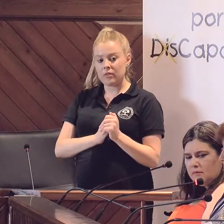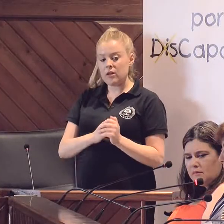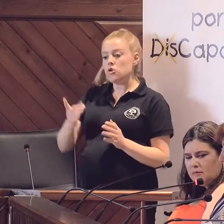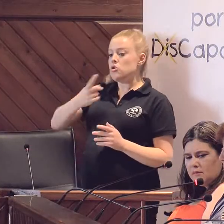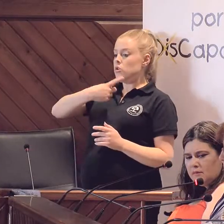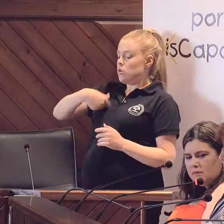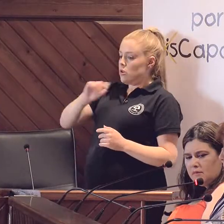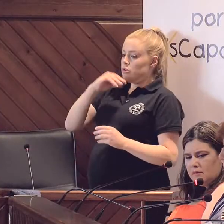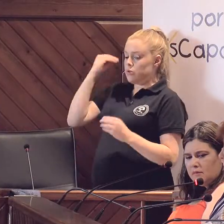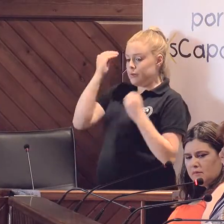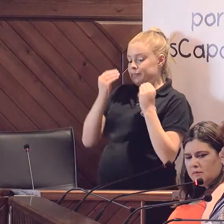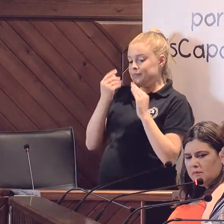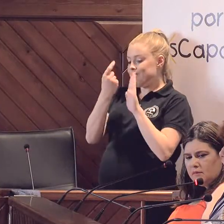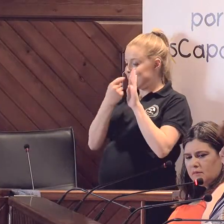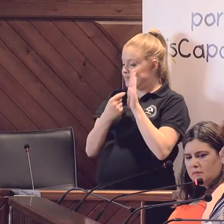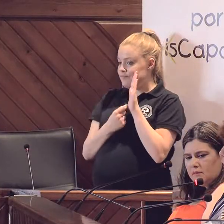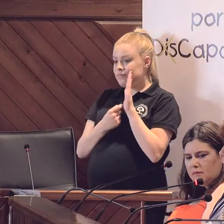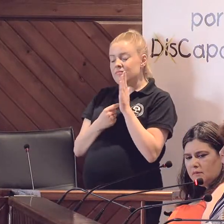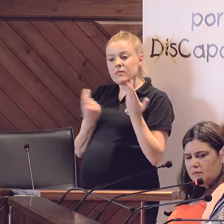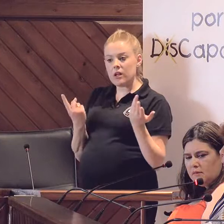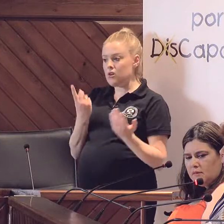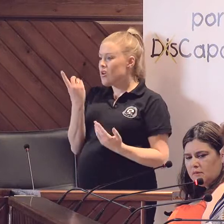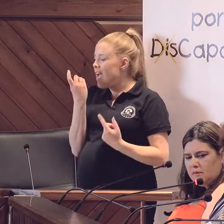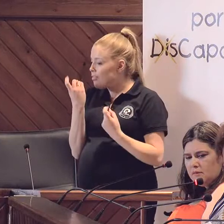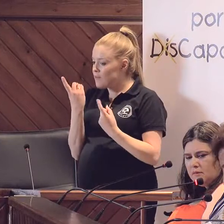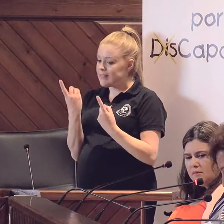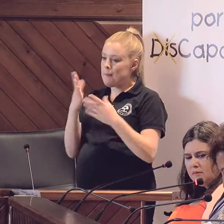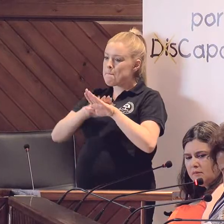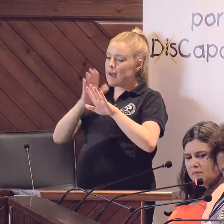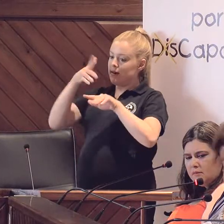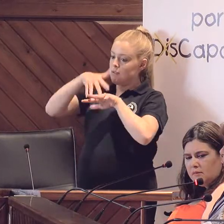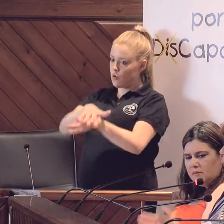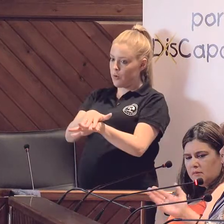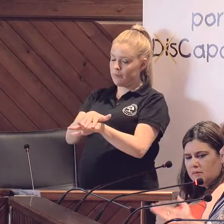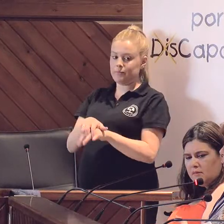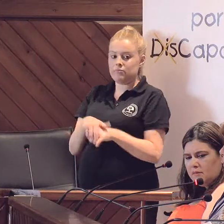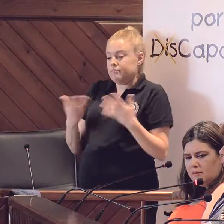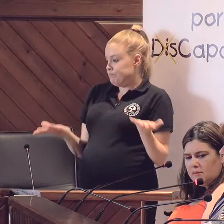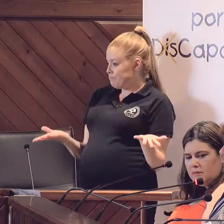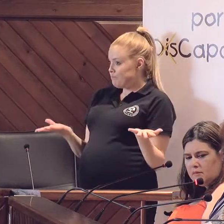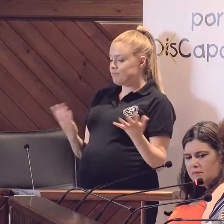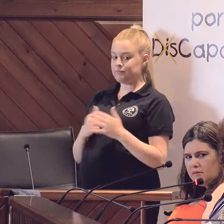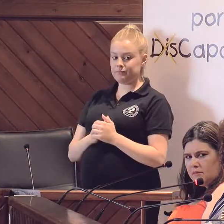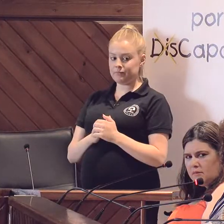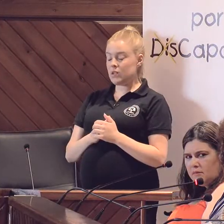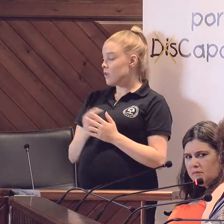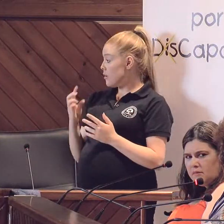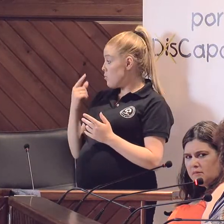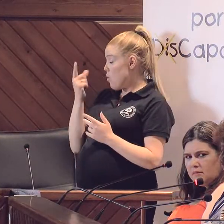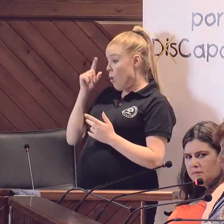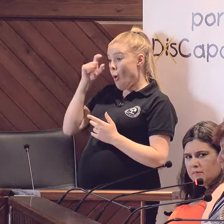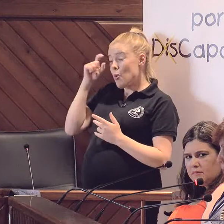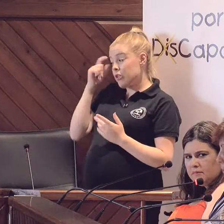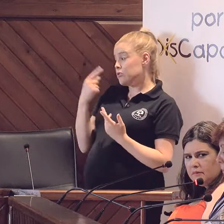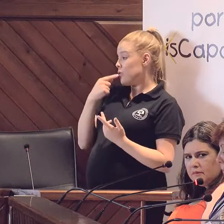Nosotros consideramos estas propuestas como la sinergia de la inclusión. En fin, como bien has dicho, Modesto, el